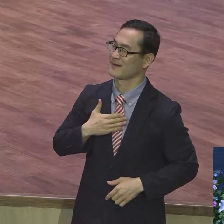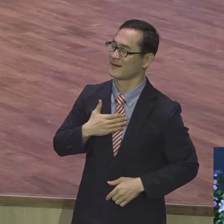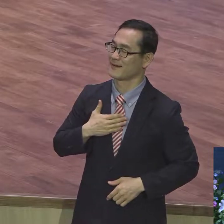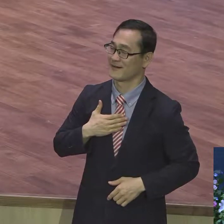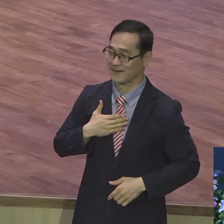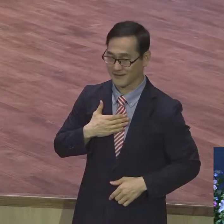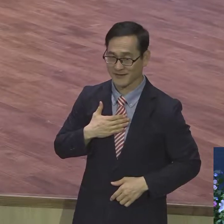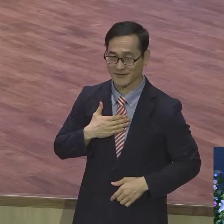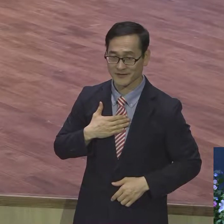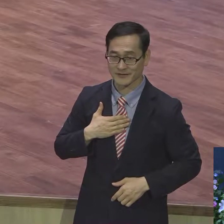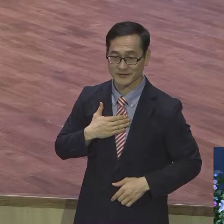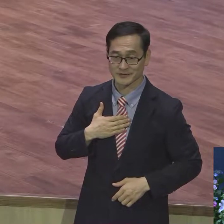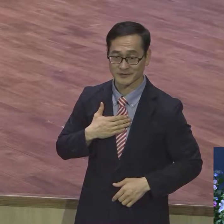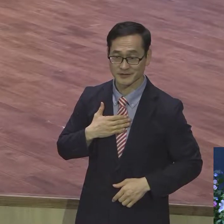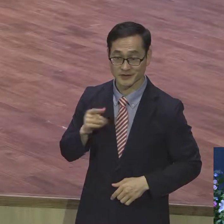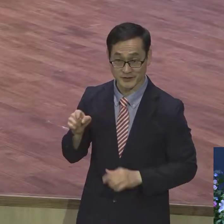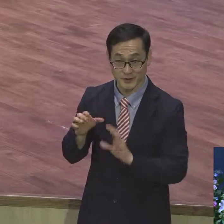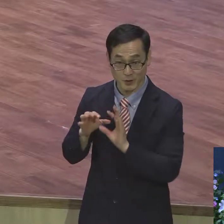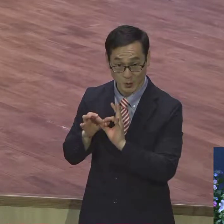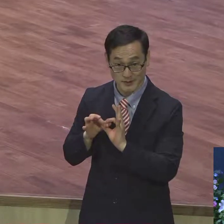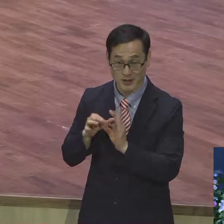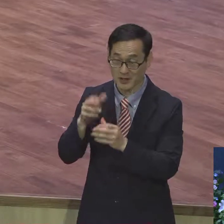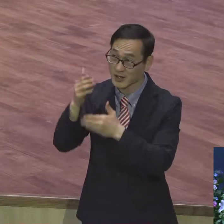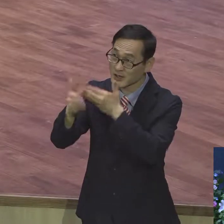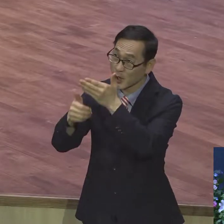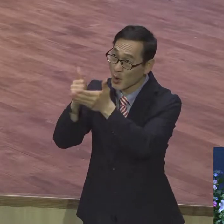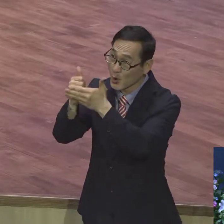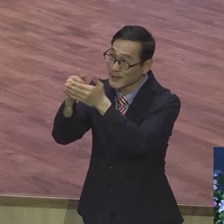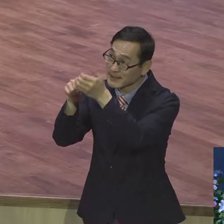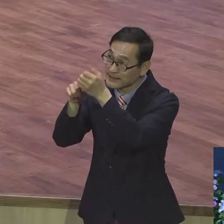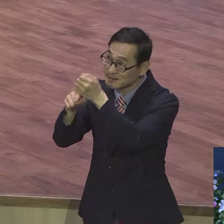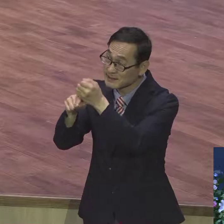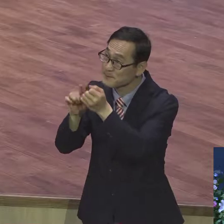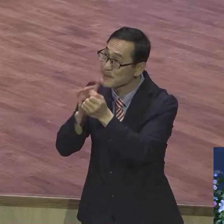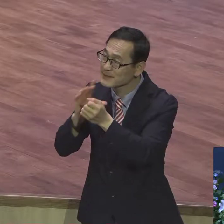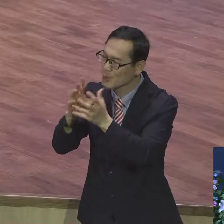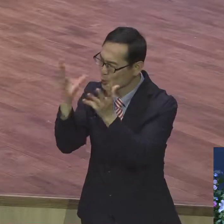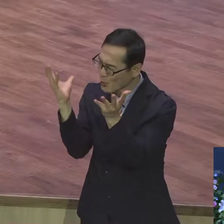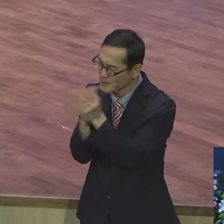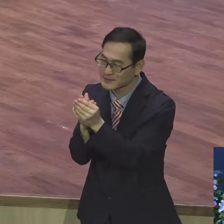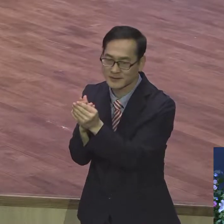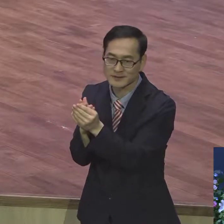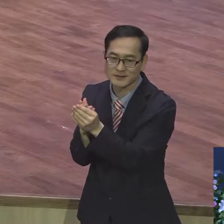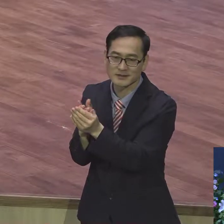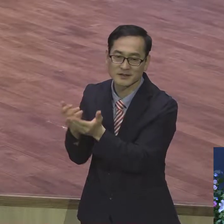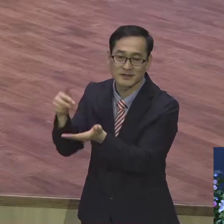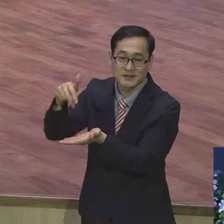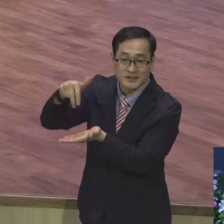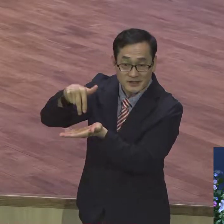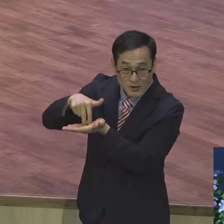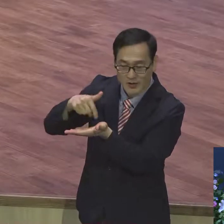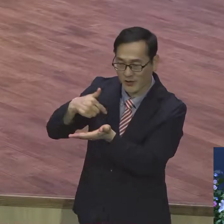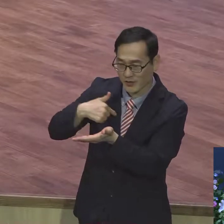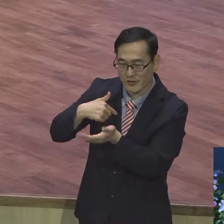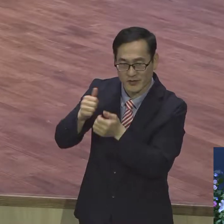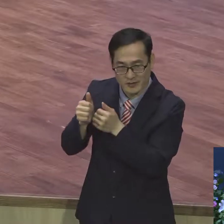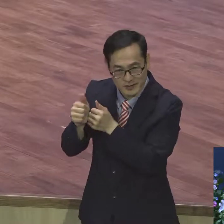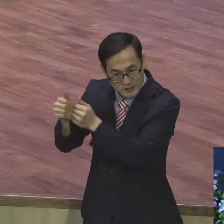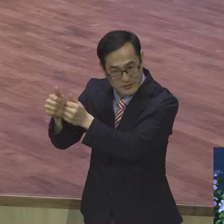오직 요하의 뜻만이 그렇게 완전히 세우는 이 일에 쓰임 받게 됩니다. 여러분 이 언약 잡고